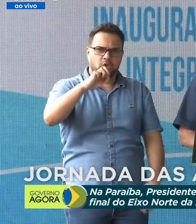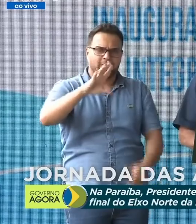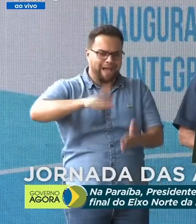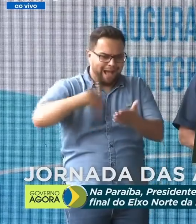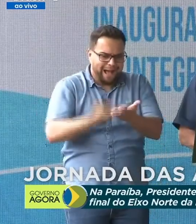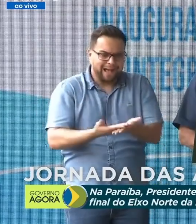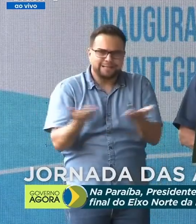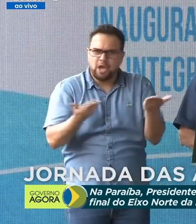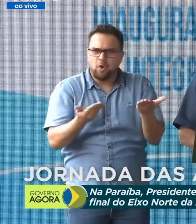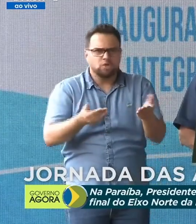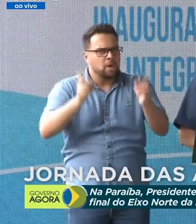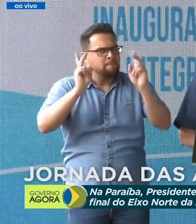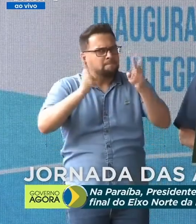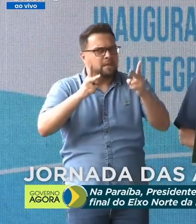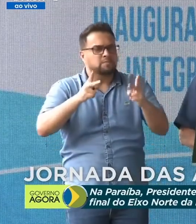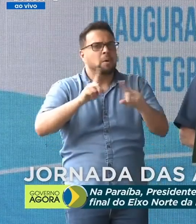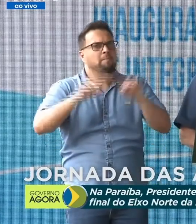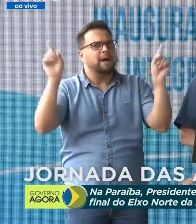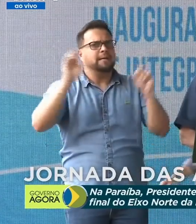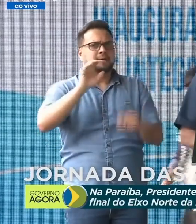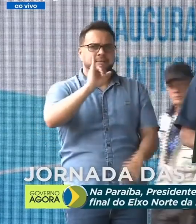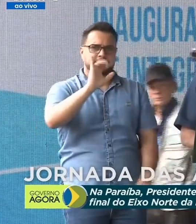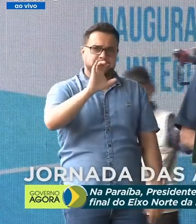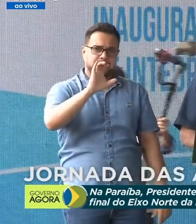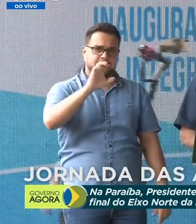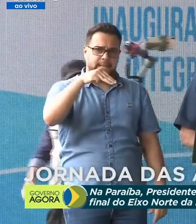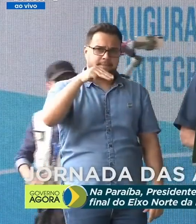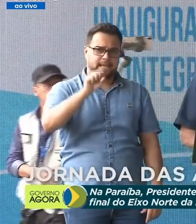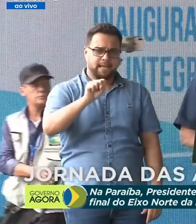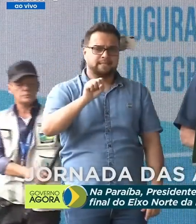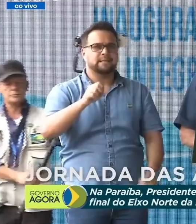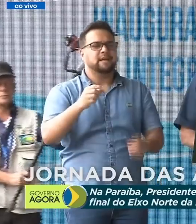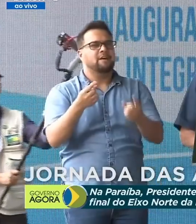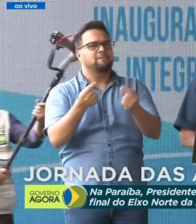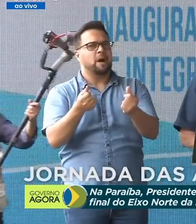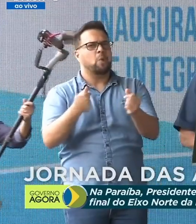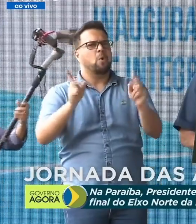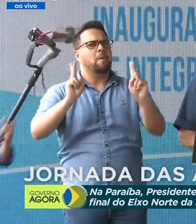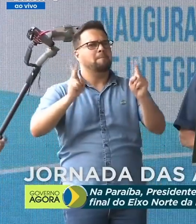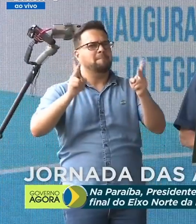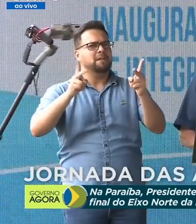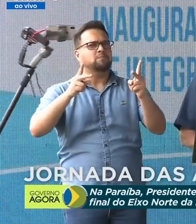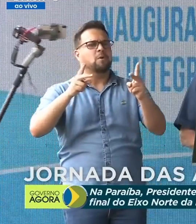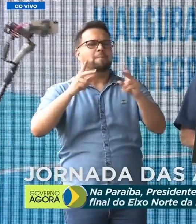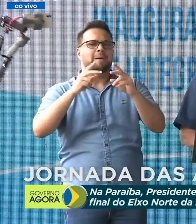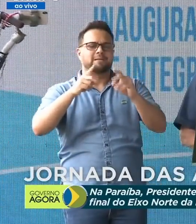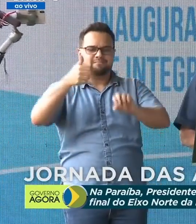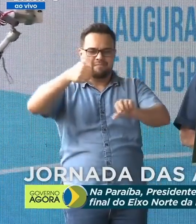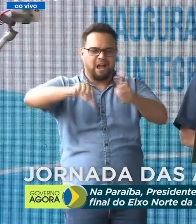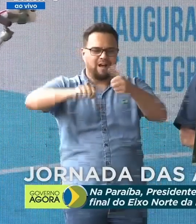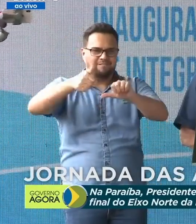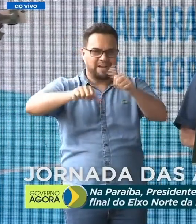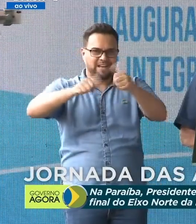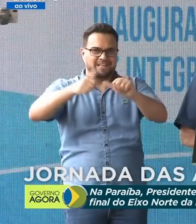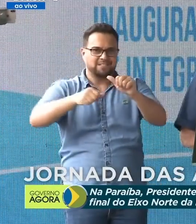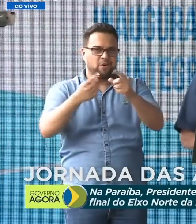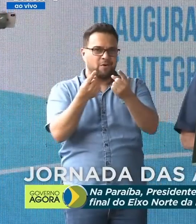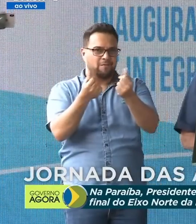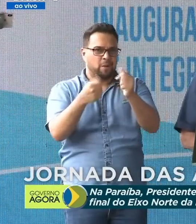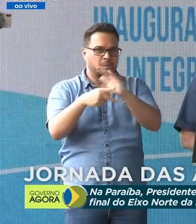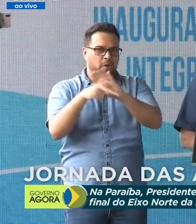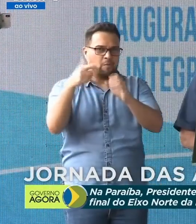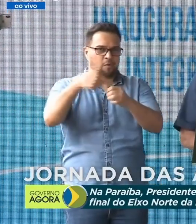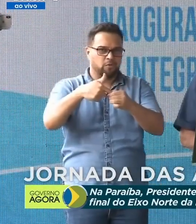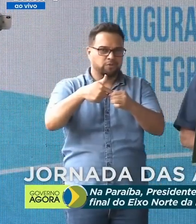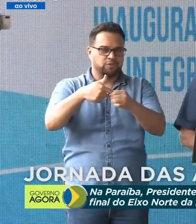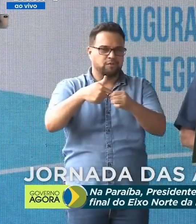hoje. Agora, o ICMS é o mesmo percentual, mas em toda avaliação de preço de combustível, na